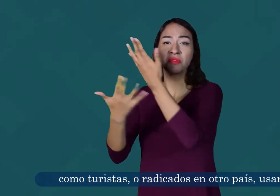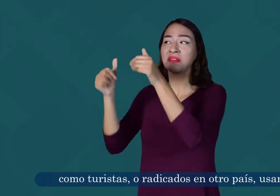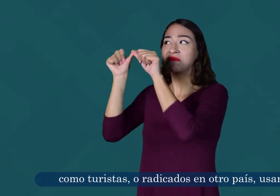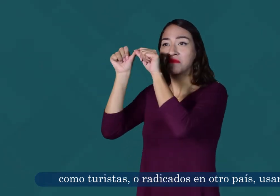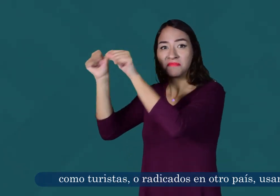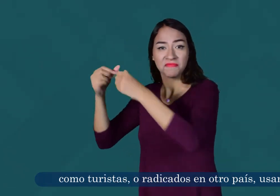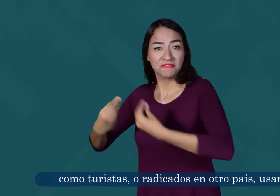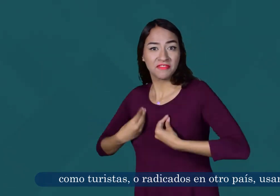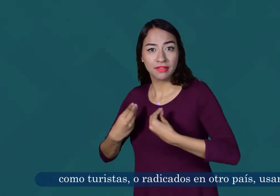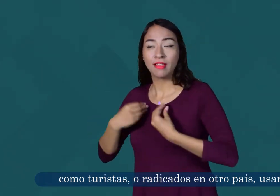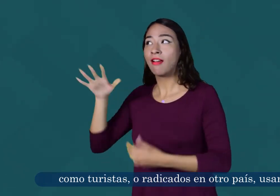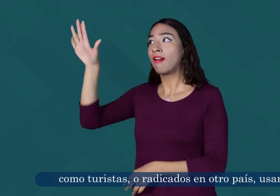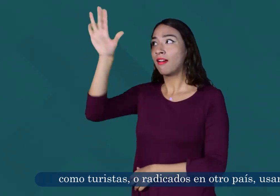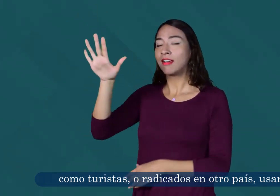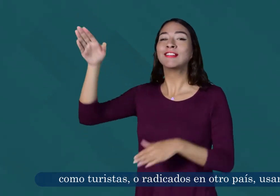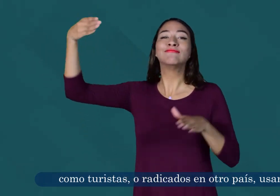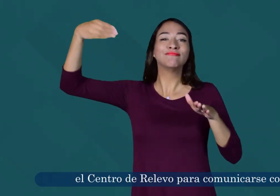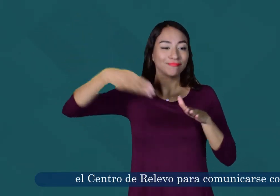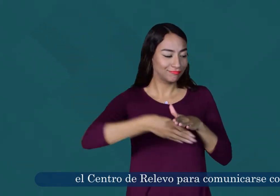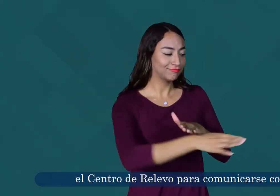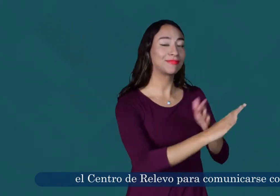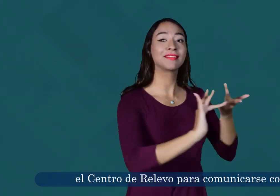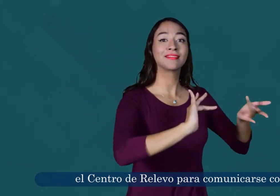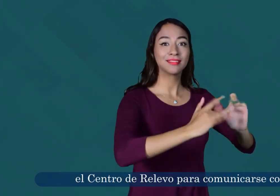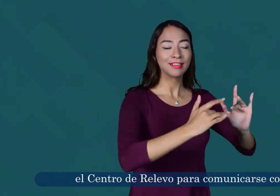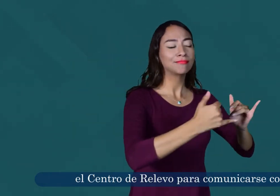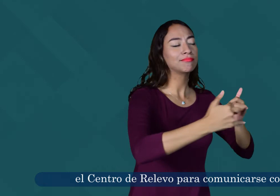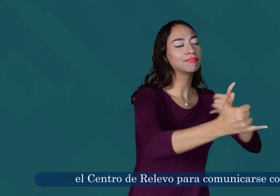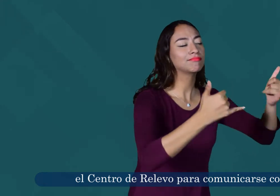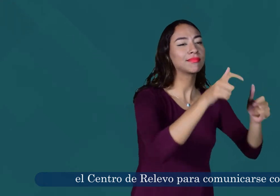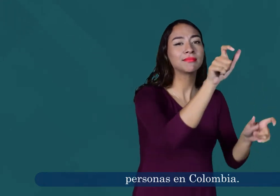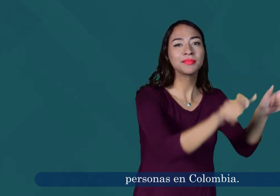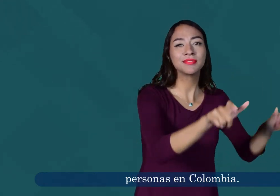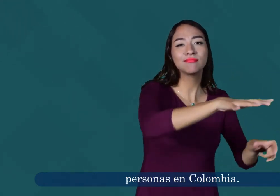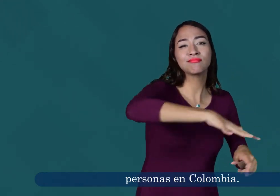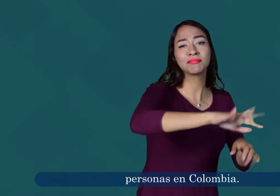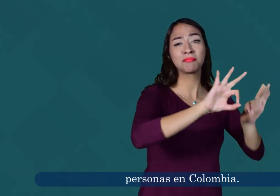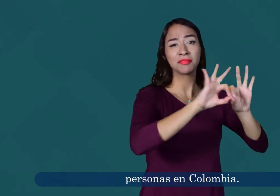o radicados en otro país, usaron el centro de relevo para comunicarse con personas en Colombia.